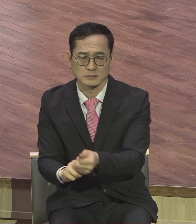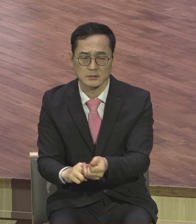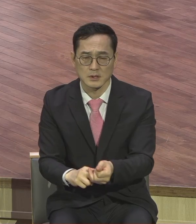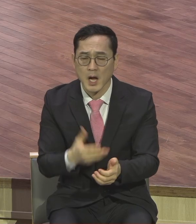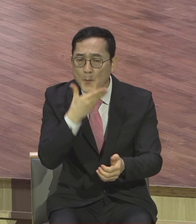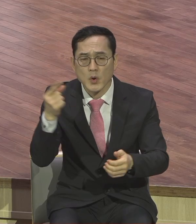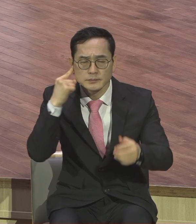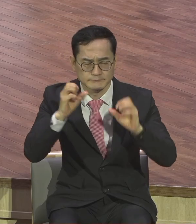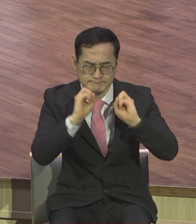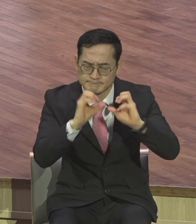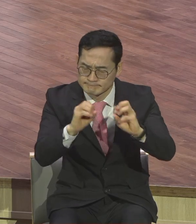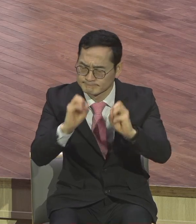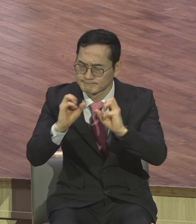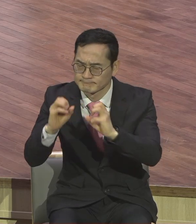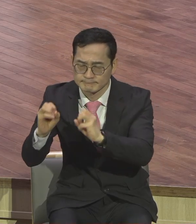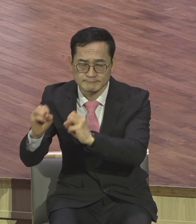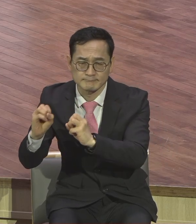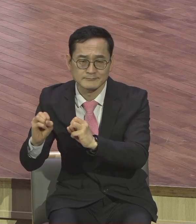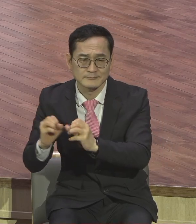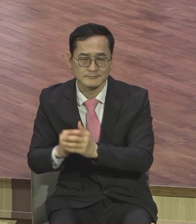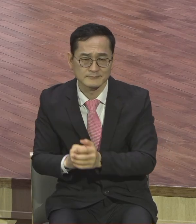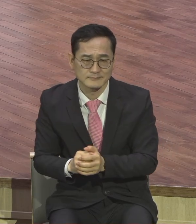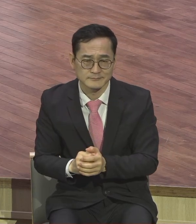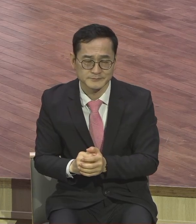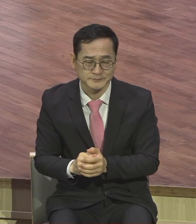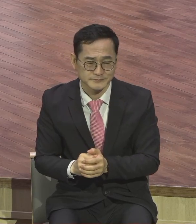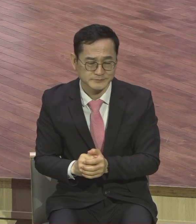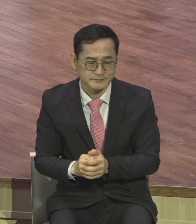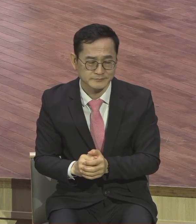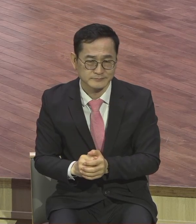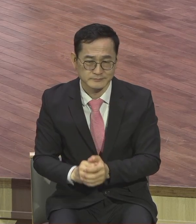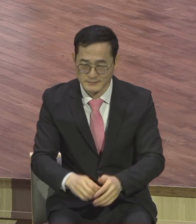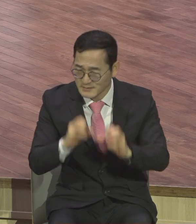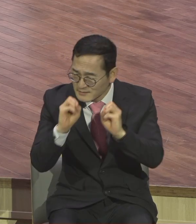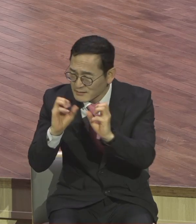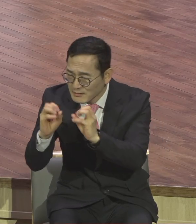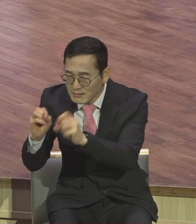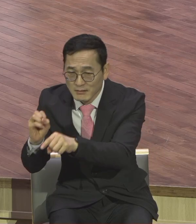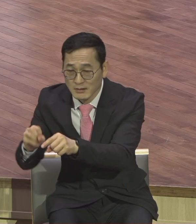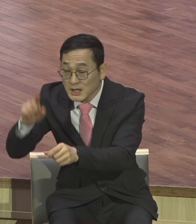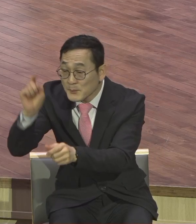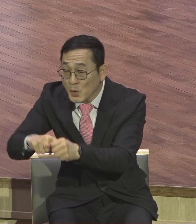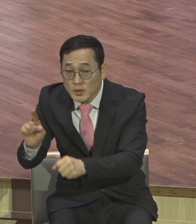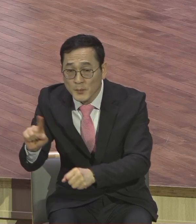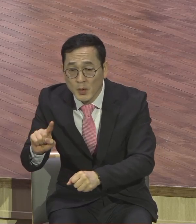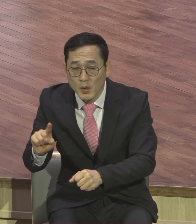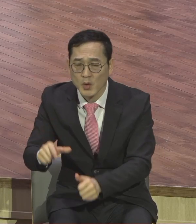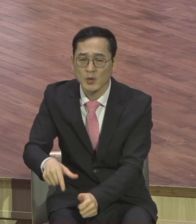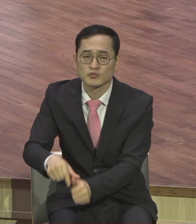근본적인 목적 그것이 바로 여기 있다는 것입니다 우리 인생의 목적도 이렇게